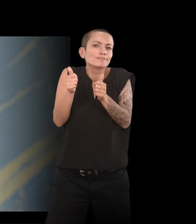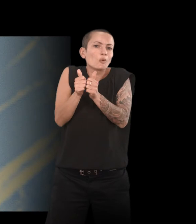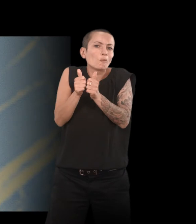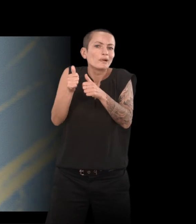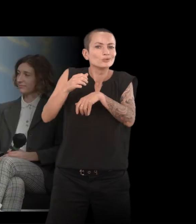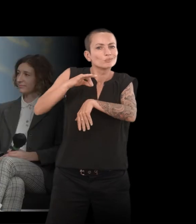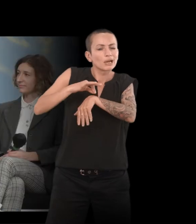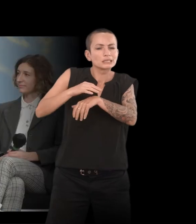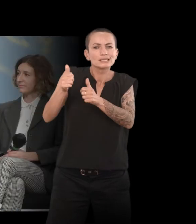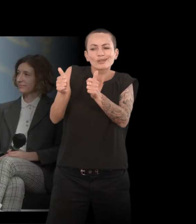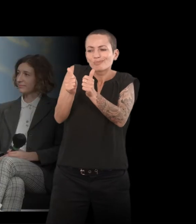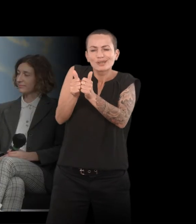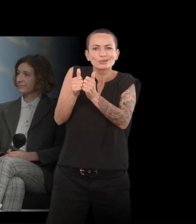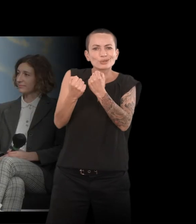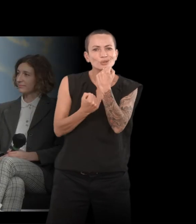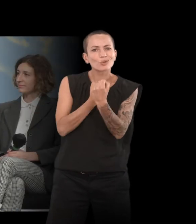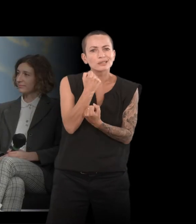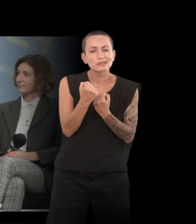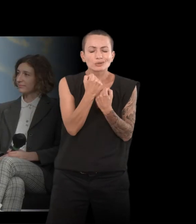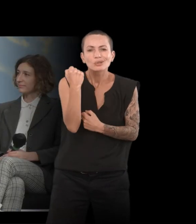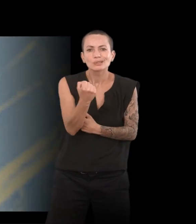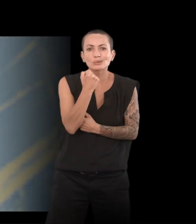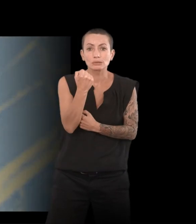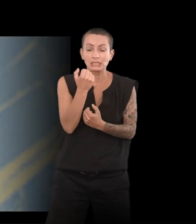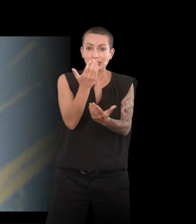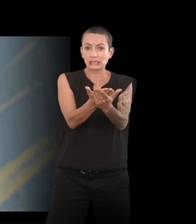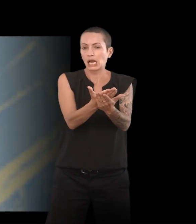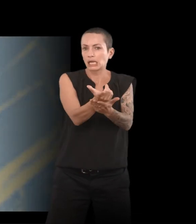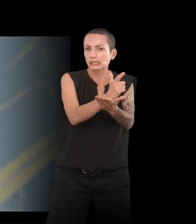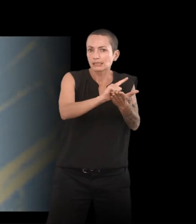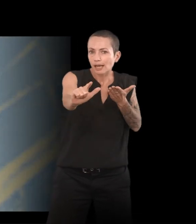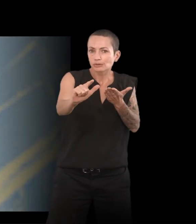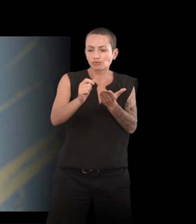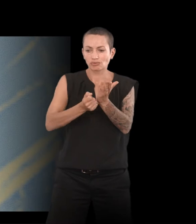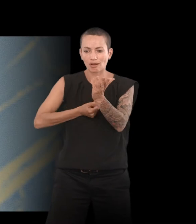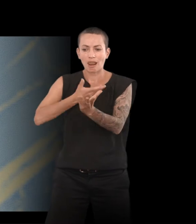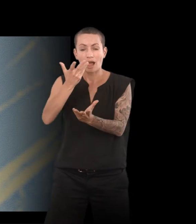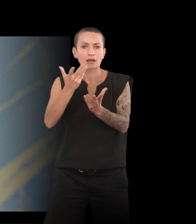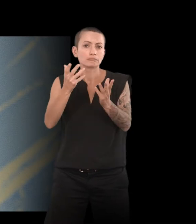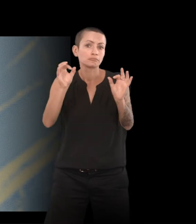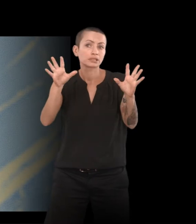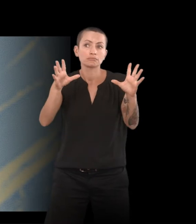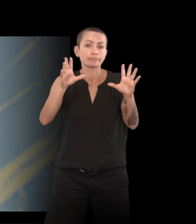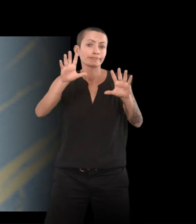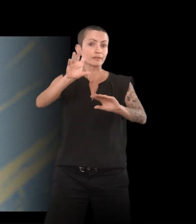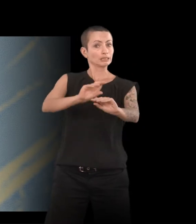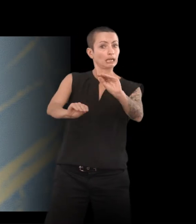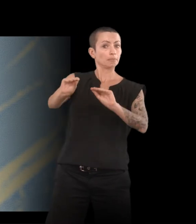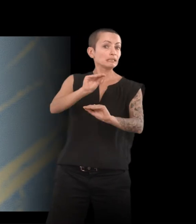solitude à la fois. Et la littérature et l'art, ce sens, font partie d'une forme de thérapie qu'on peut